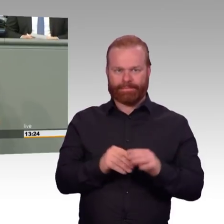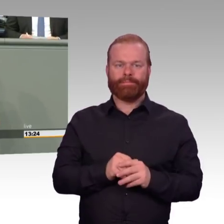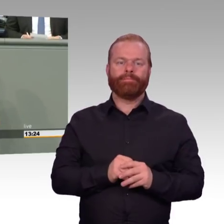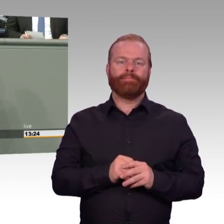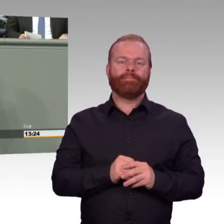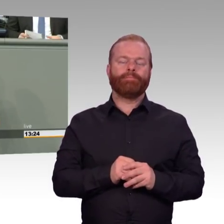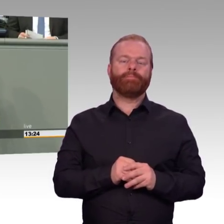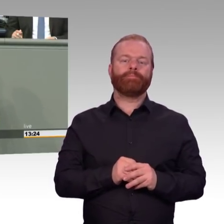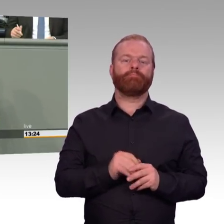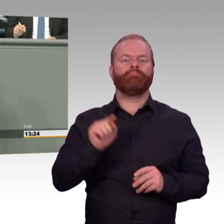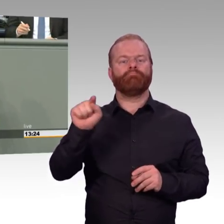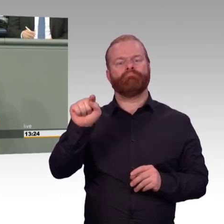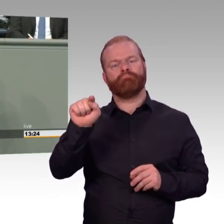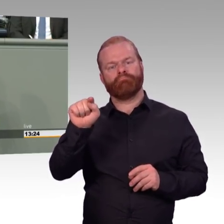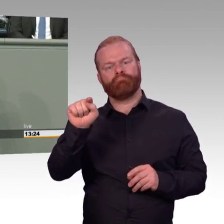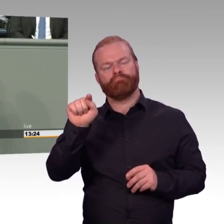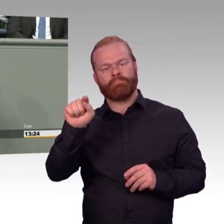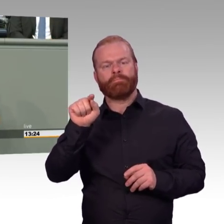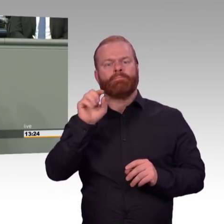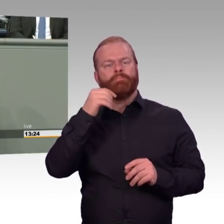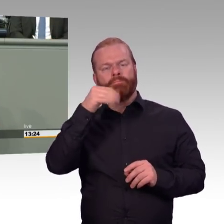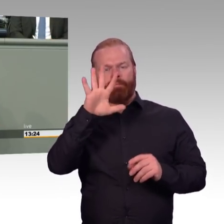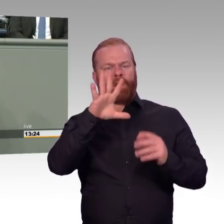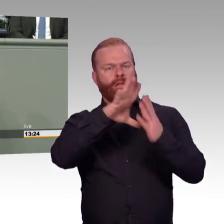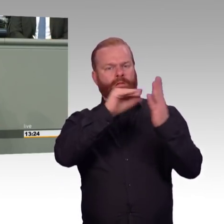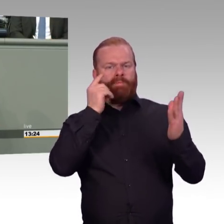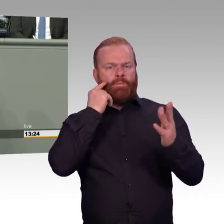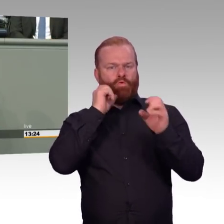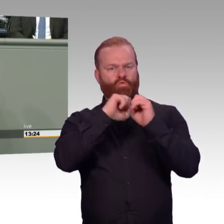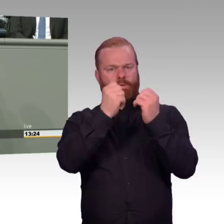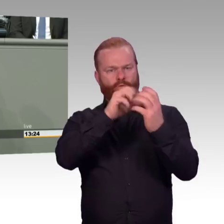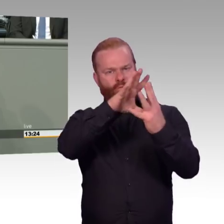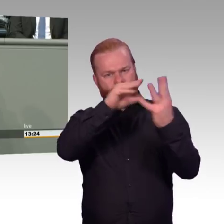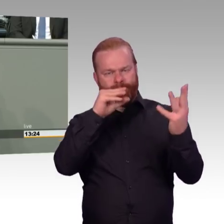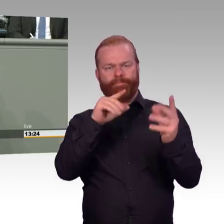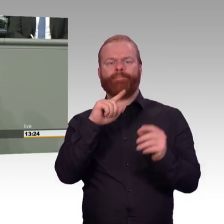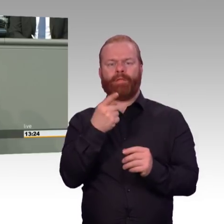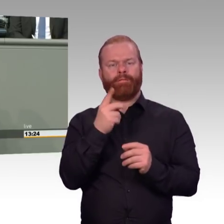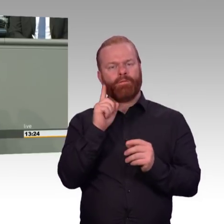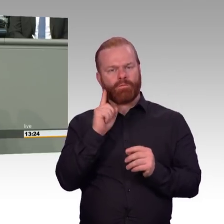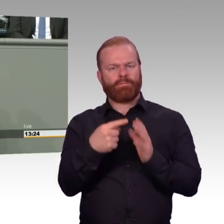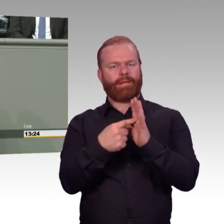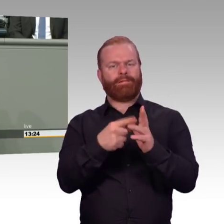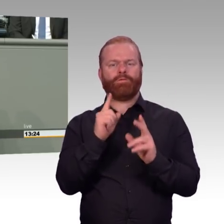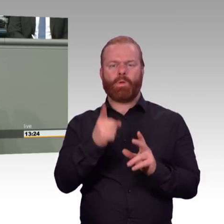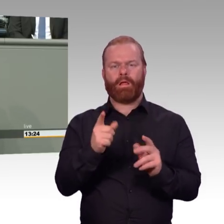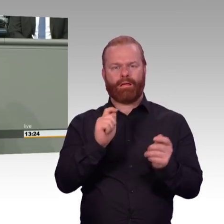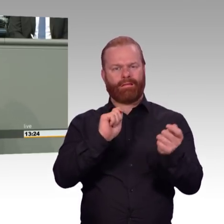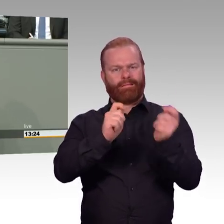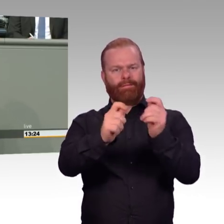Bundesregierung, vor allem das BMWi, verhandelt mit den Kraftwerksbetreibern gerade über die Abschaltung der Kraftwerke. Und das ist,